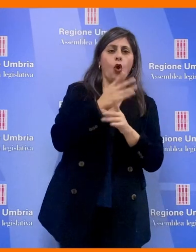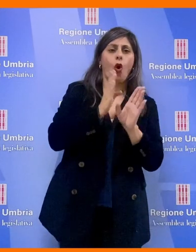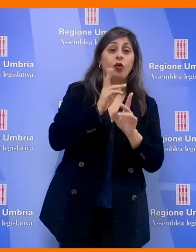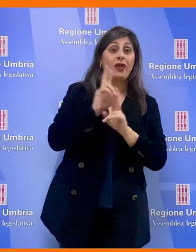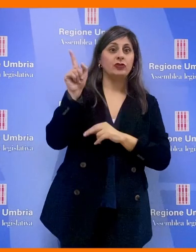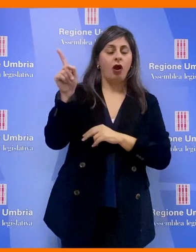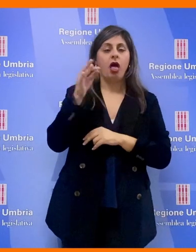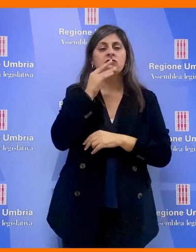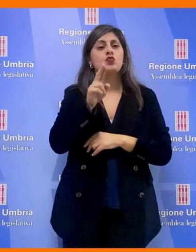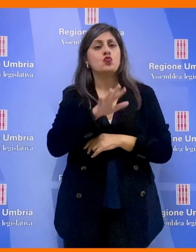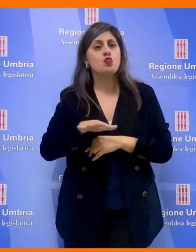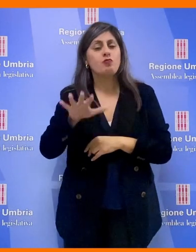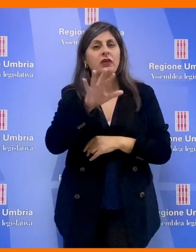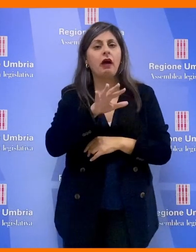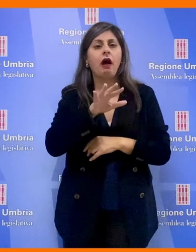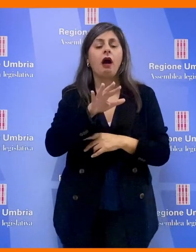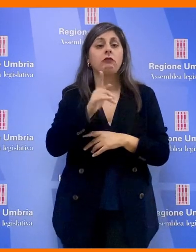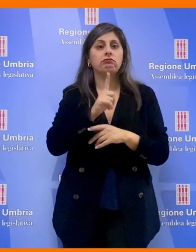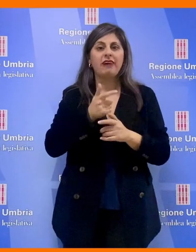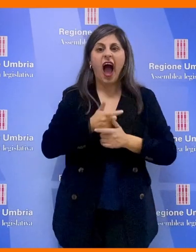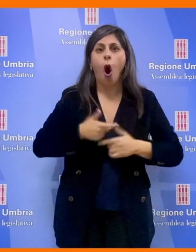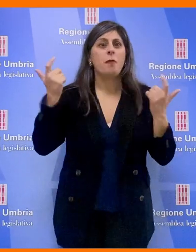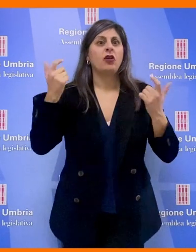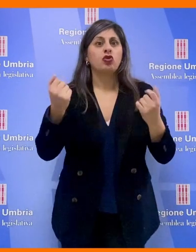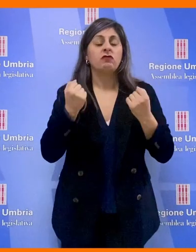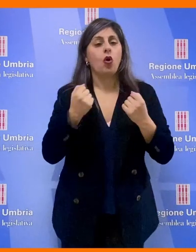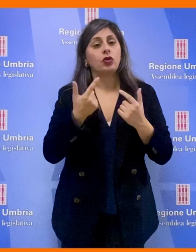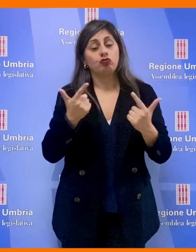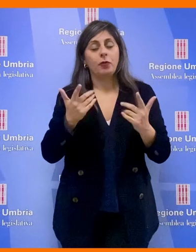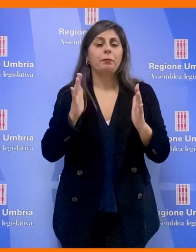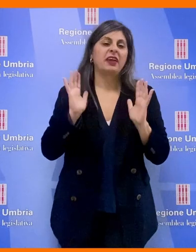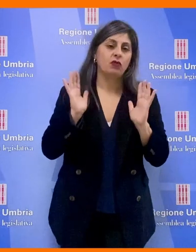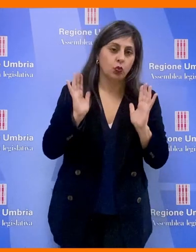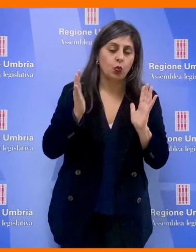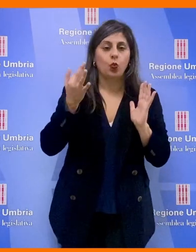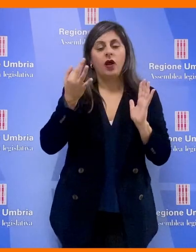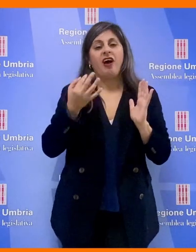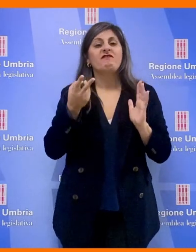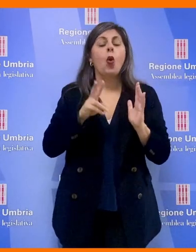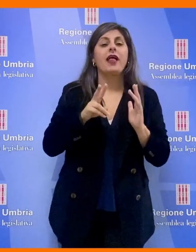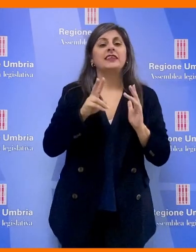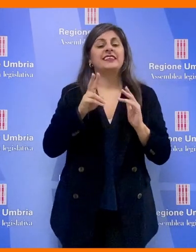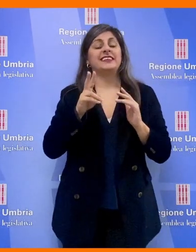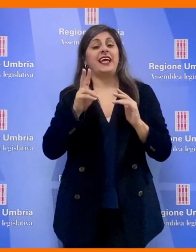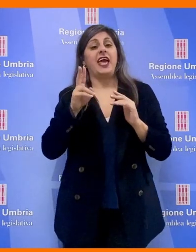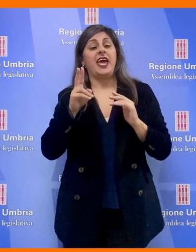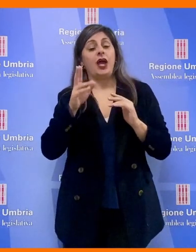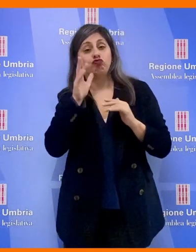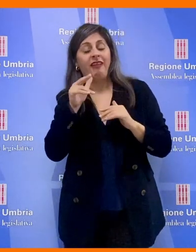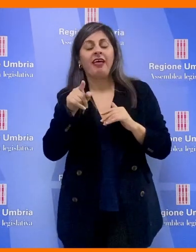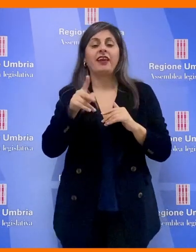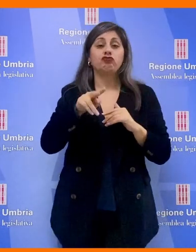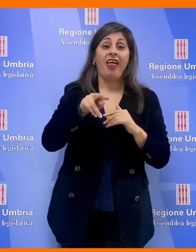senso che in Umbria non si sono verificati incrementi significativi e per fortuna di violenze di genere, di stalking.